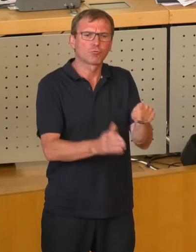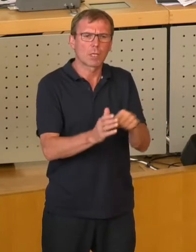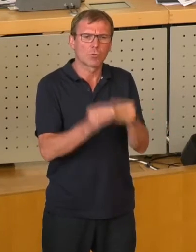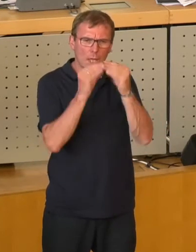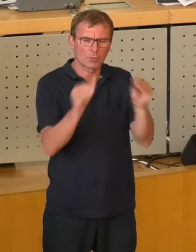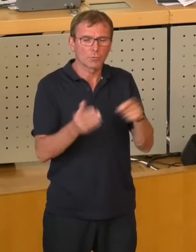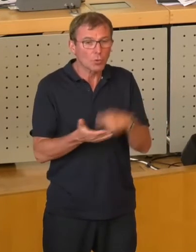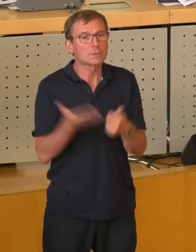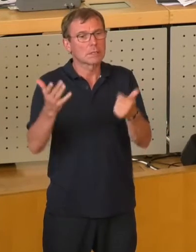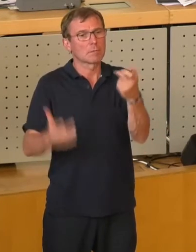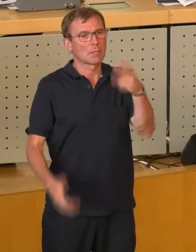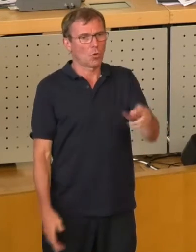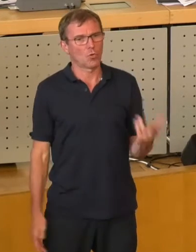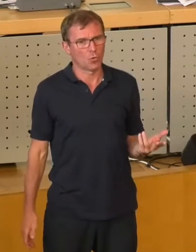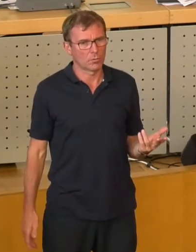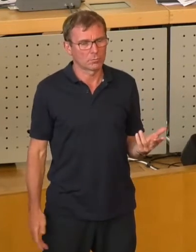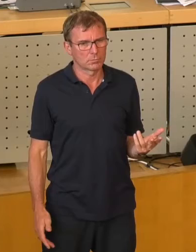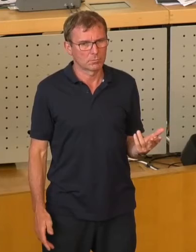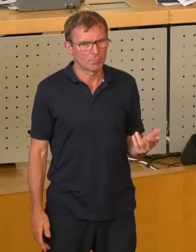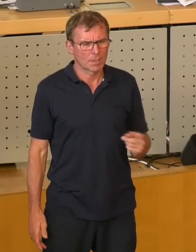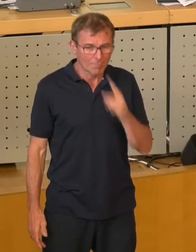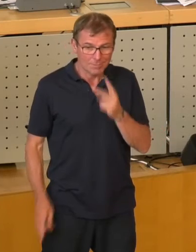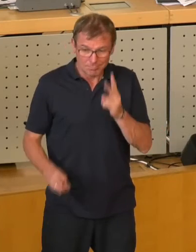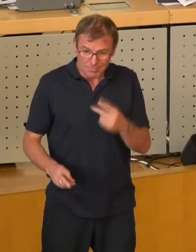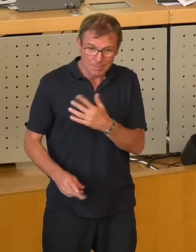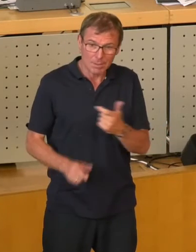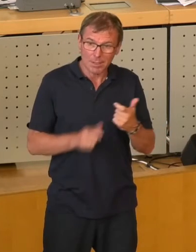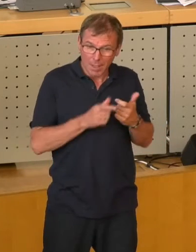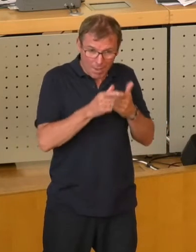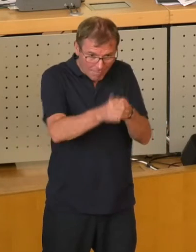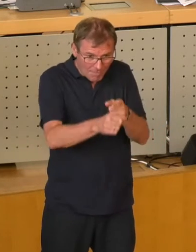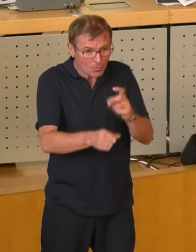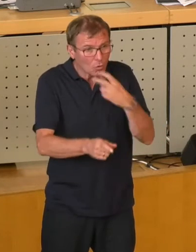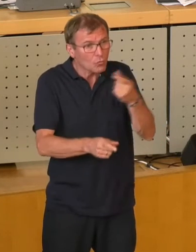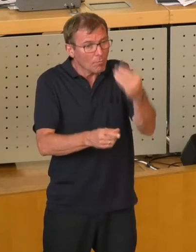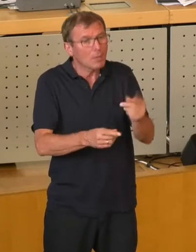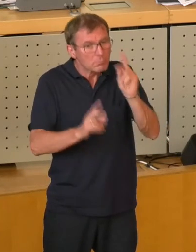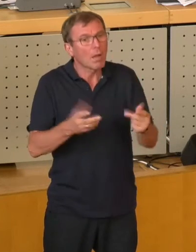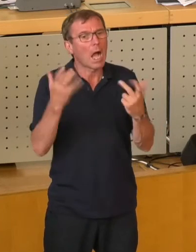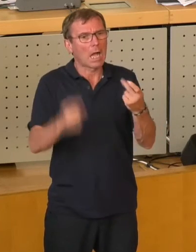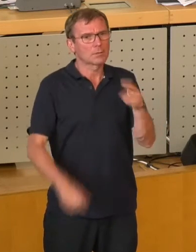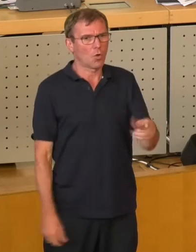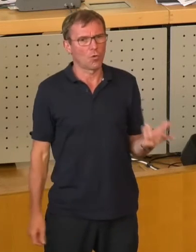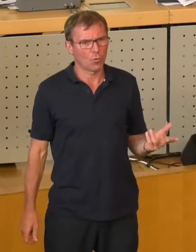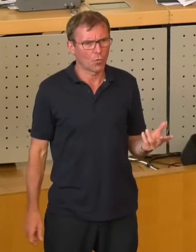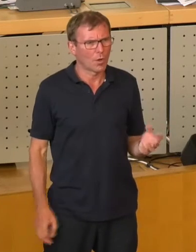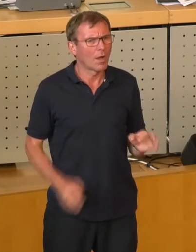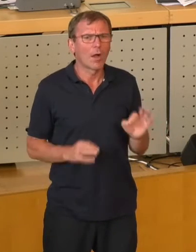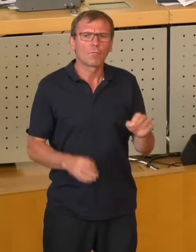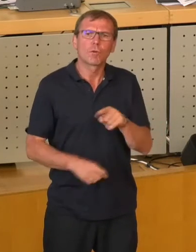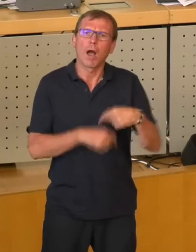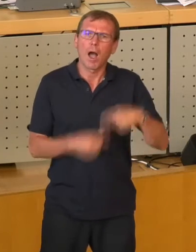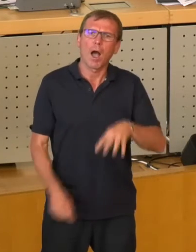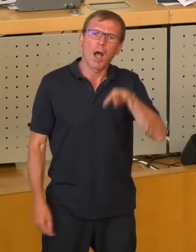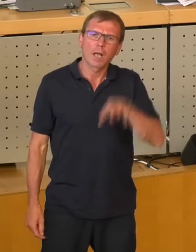kostet 37 Euro. Und wenn dann wirklich jemand dorthin fährt, dann kostet das noch einmal 80 Euro. Das ist für irgendeine Hartz